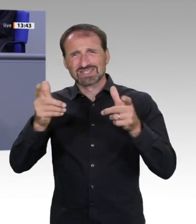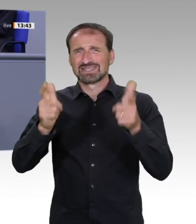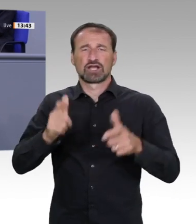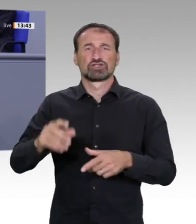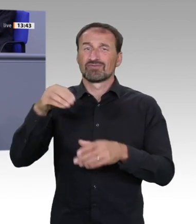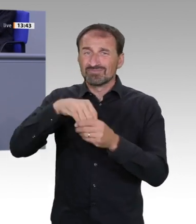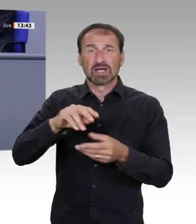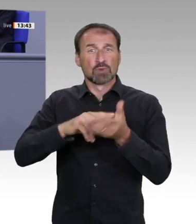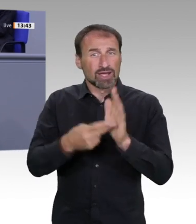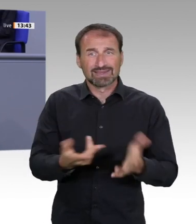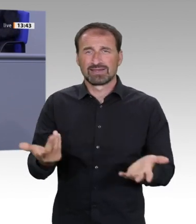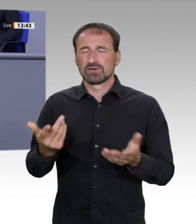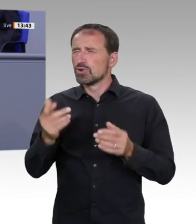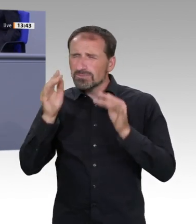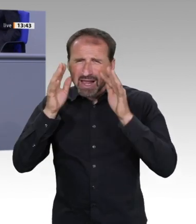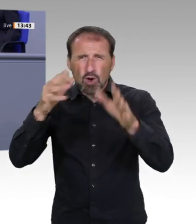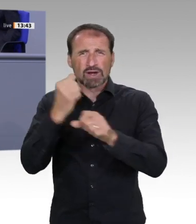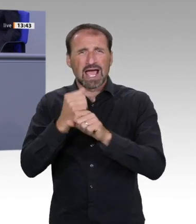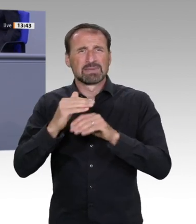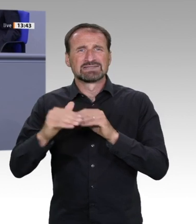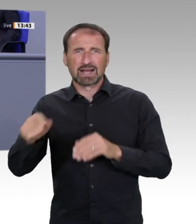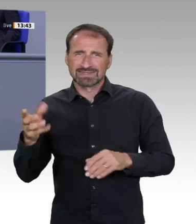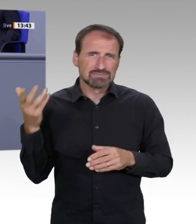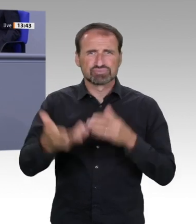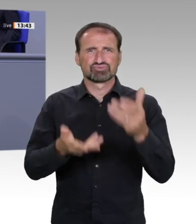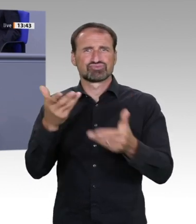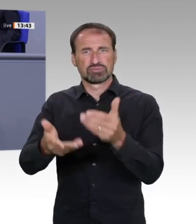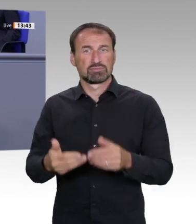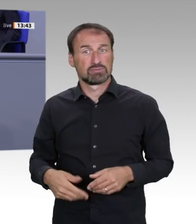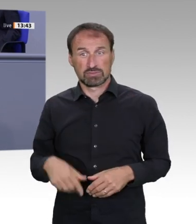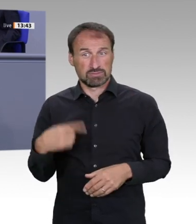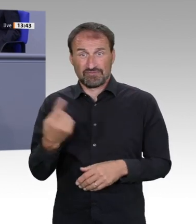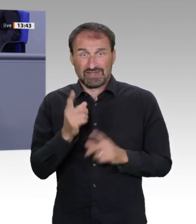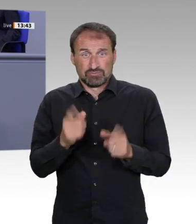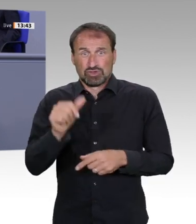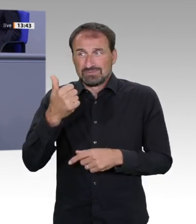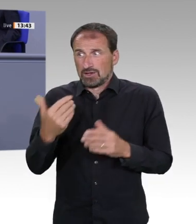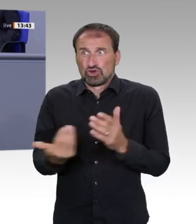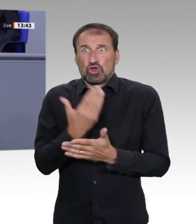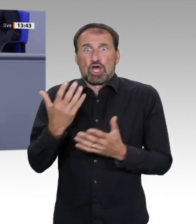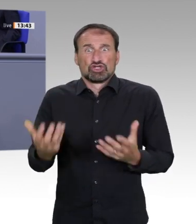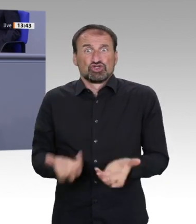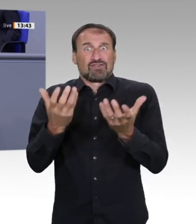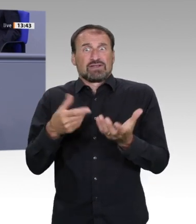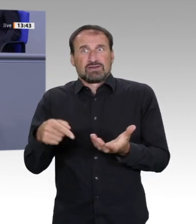Bundesregierung schaffen. Bis heute konnte nur ein Bruchteil davon besetzt werden. Vielleicht überlegen Sie sich mal, dass es für